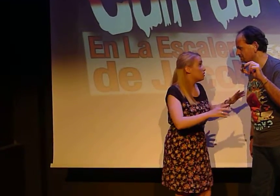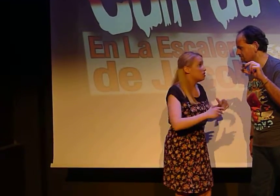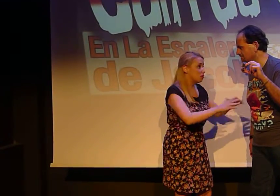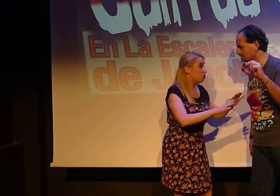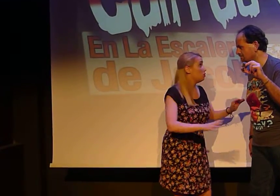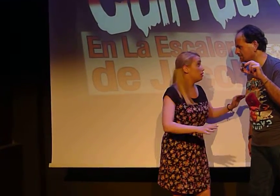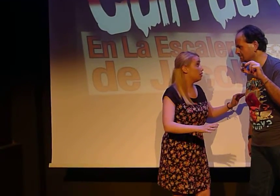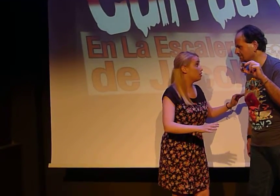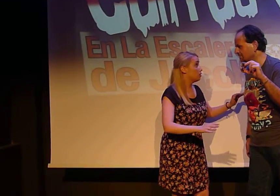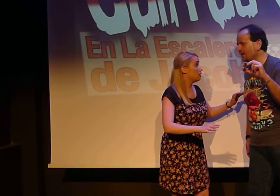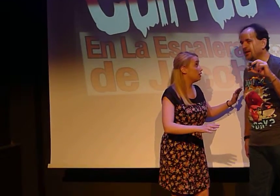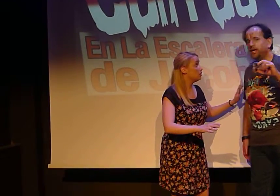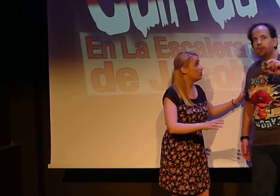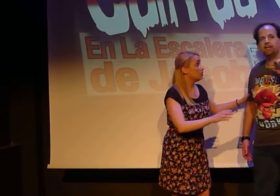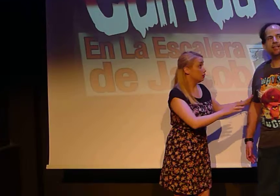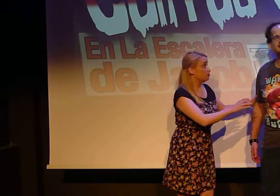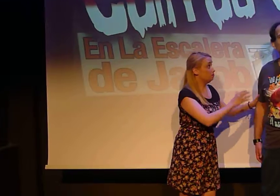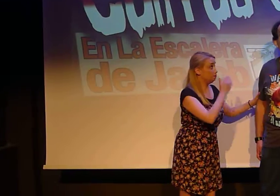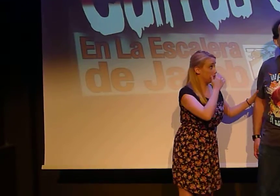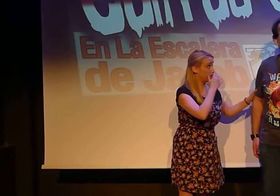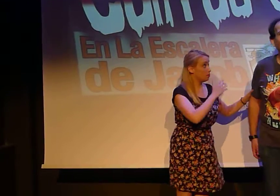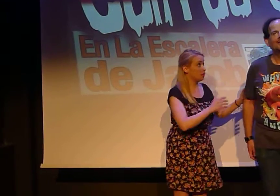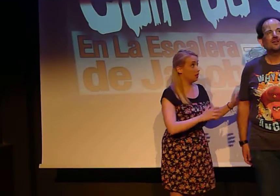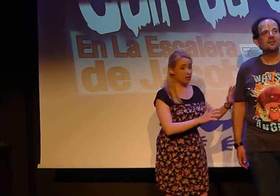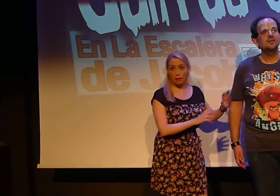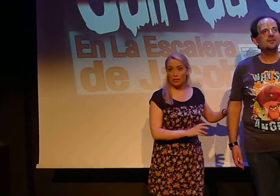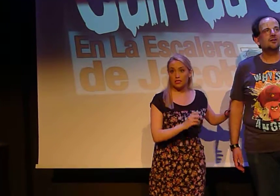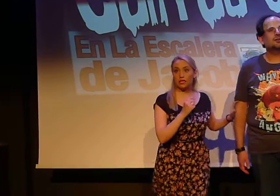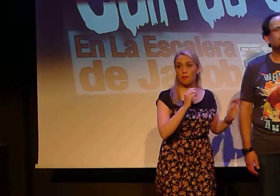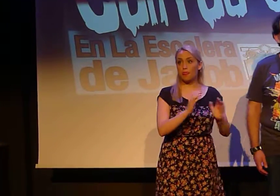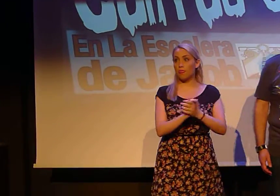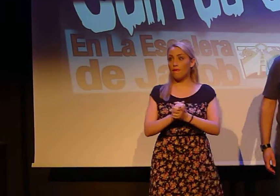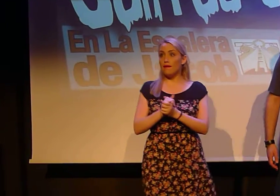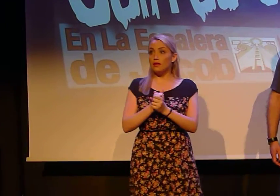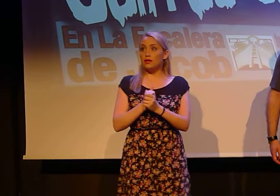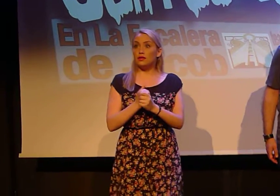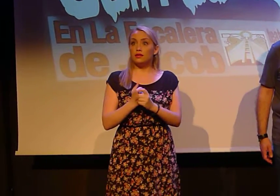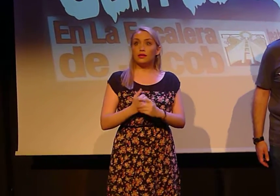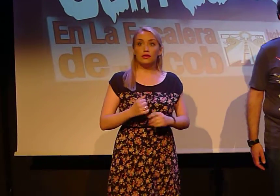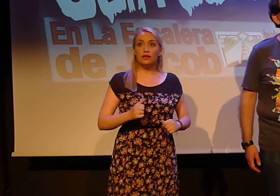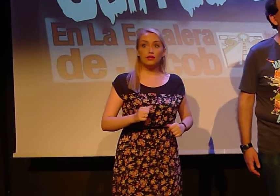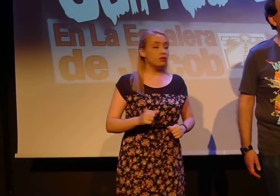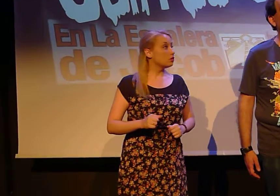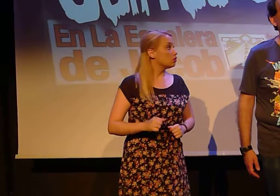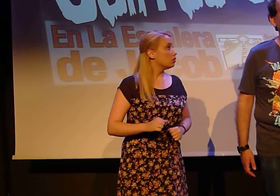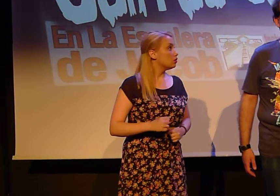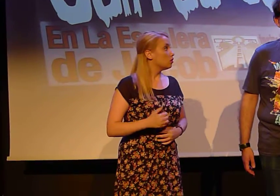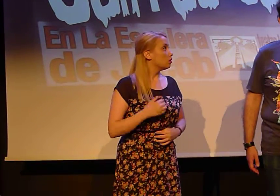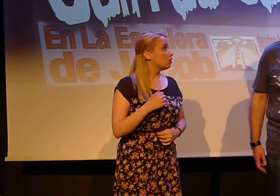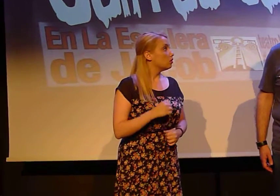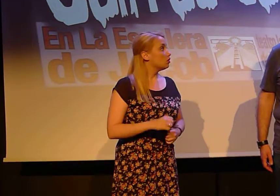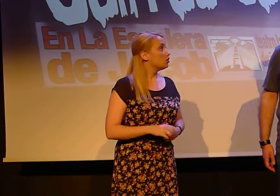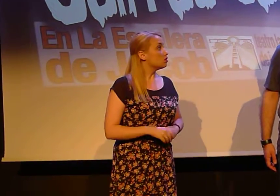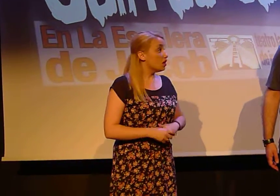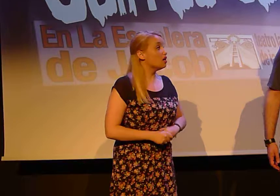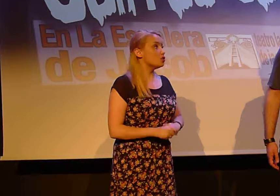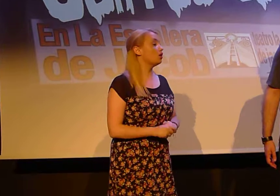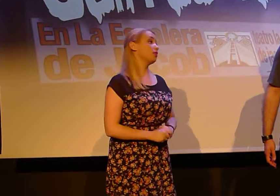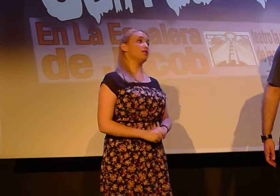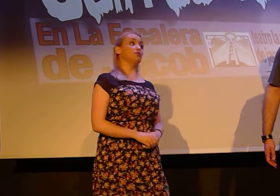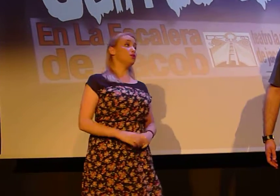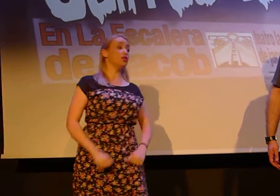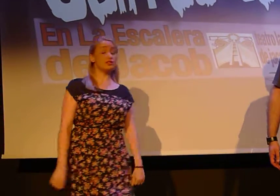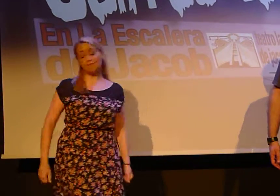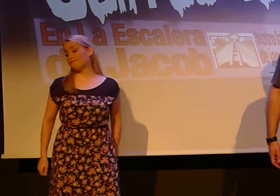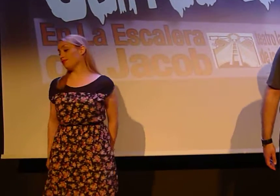y vosotros pensáis cómo volver a casa, ¿vale? ¡Qué bien! Venga. Cortos con Eñe ha sido dentro de 100 años. Soy grande. Soy